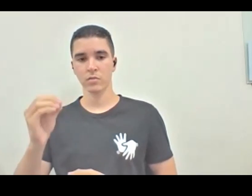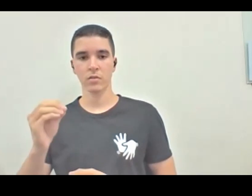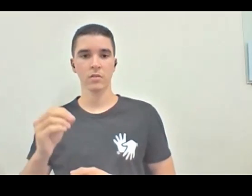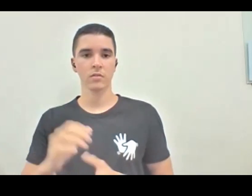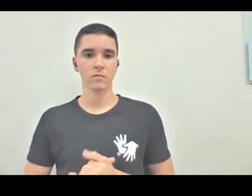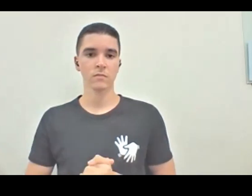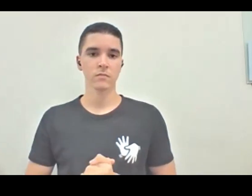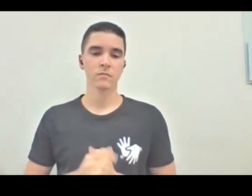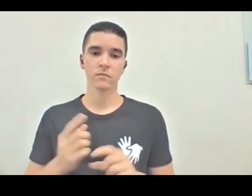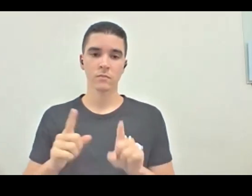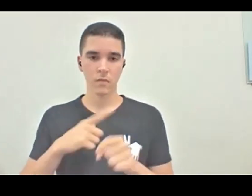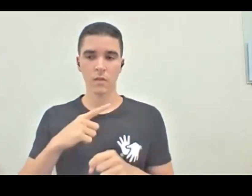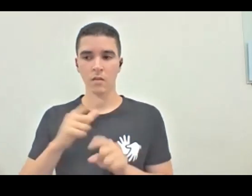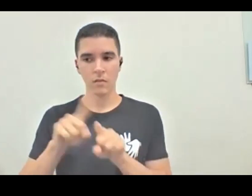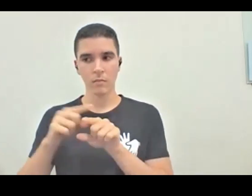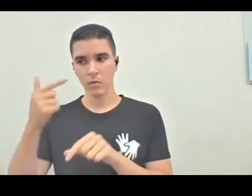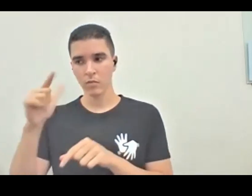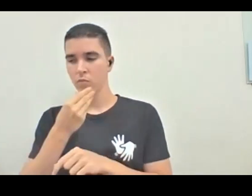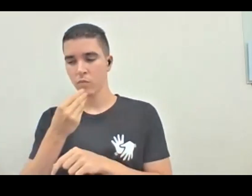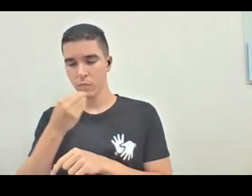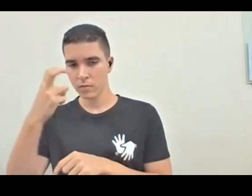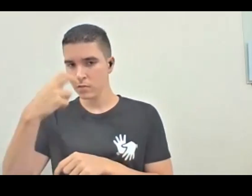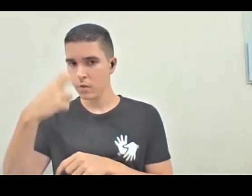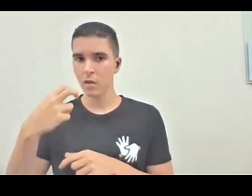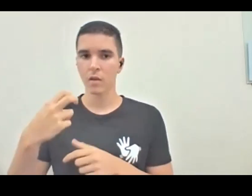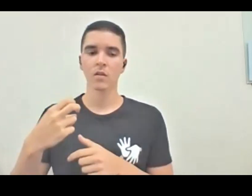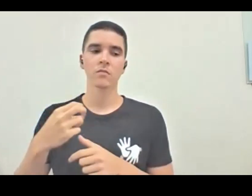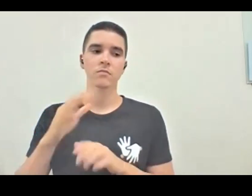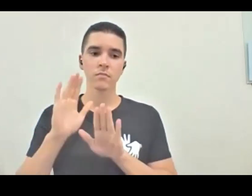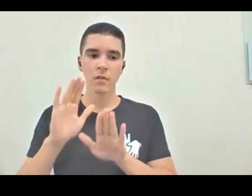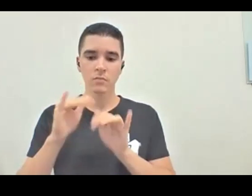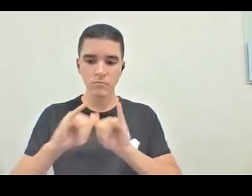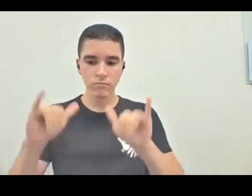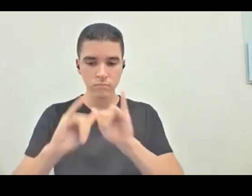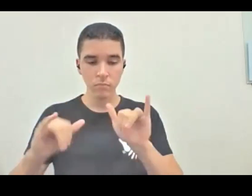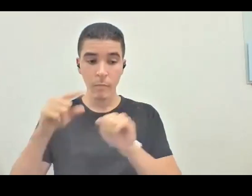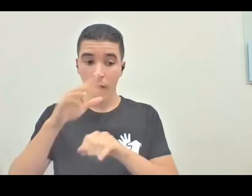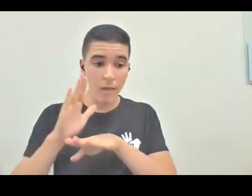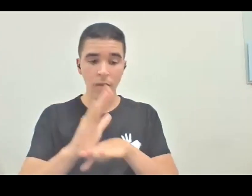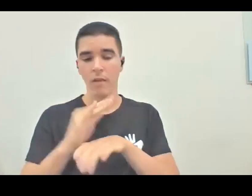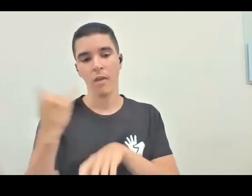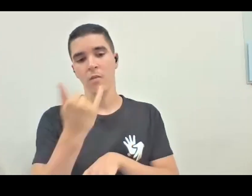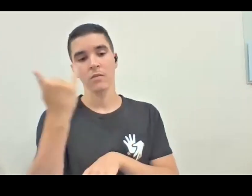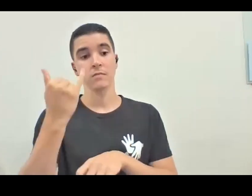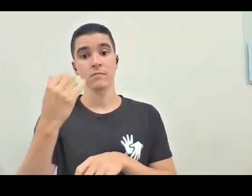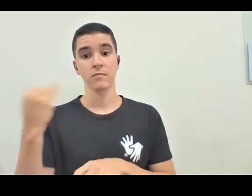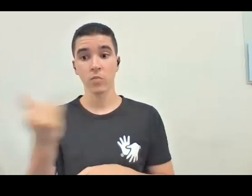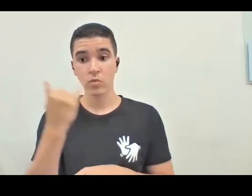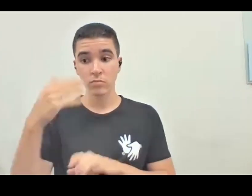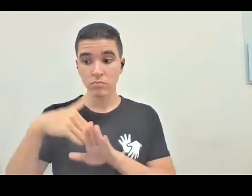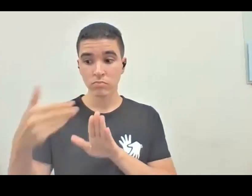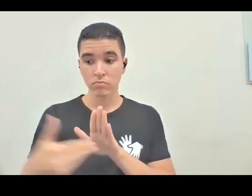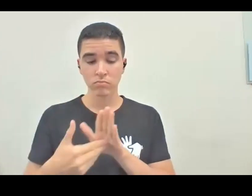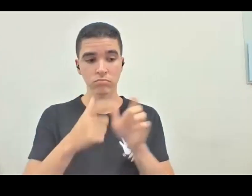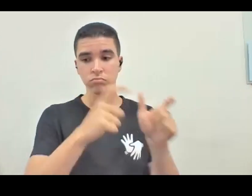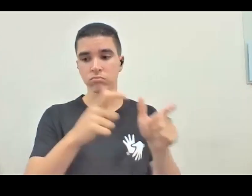né, e, mas, assim, essa formação para todos os colaboradores é importante, é importante que todos os setores, né, do museu, da instituição cultural,